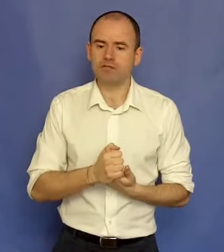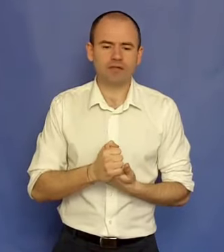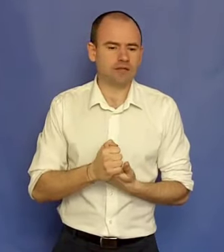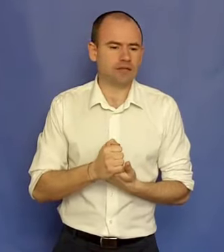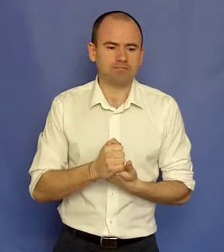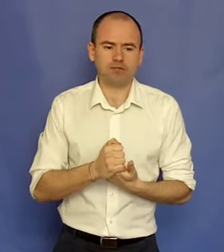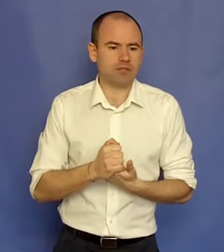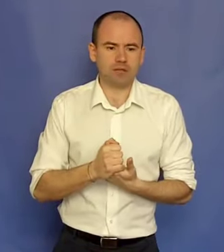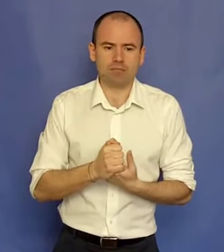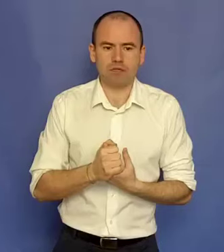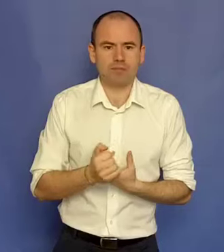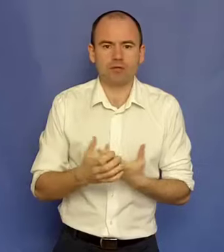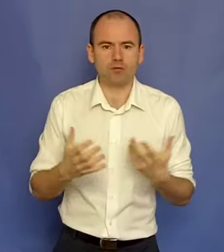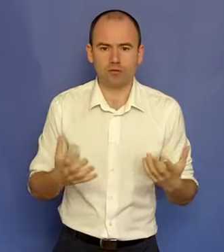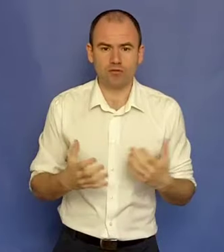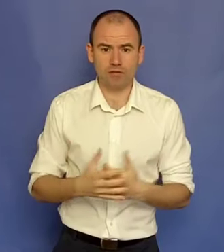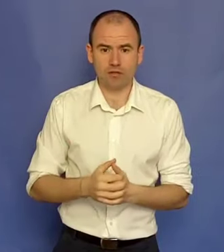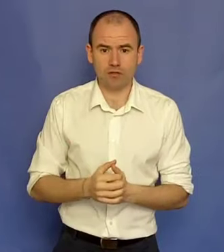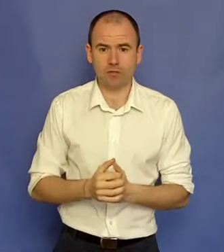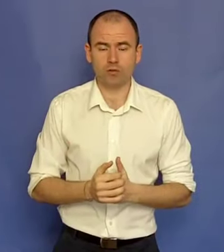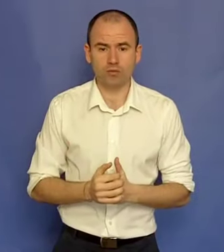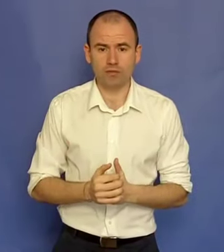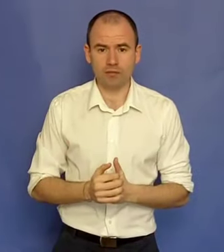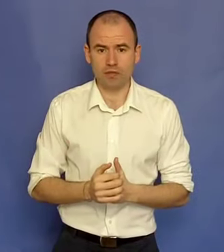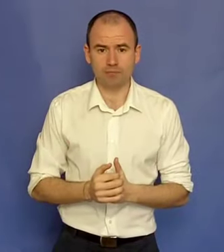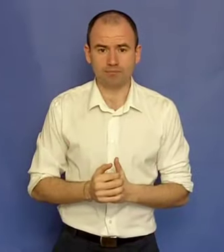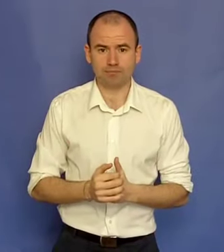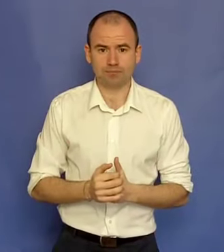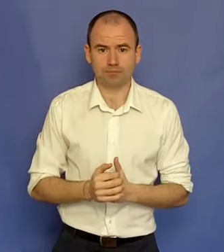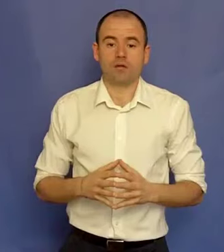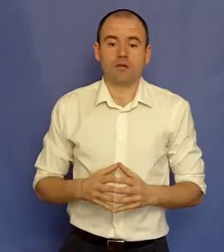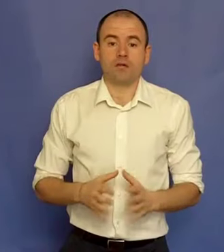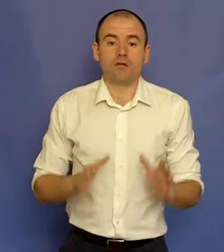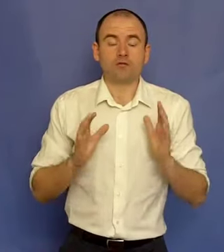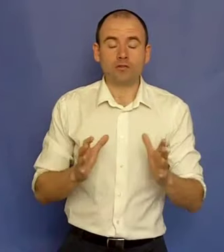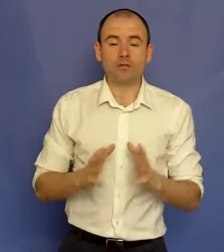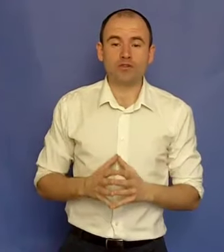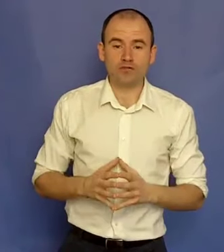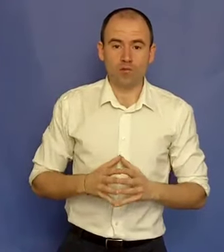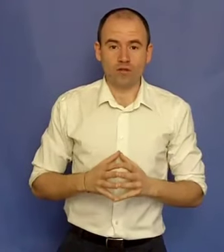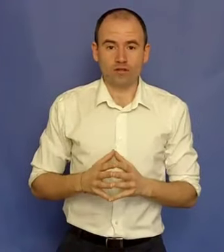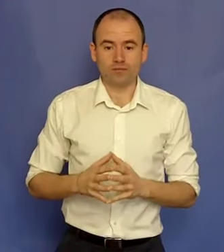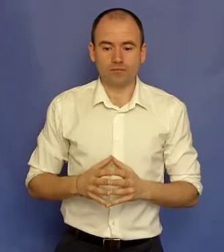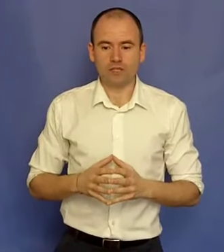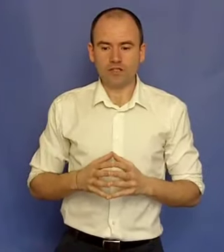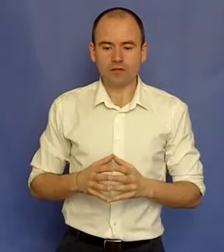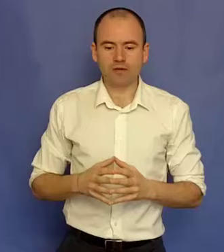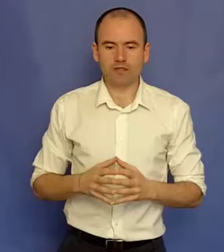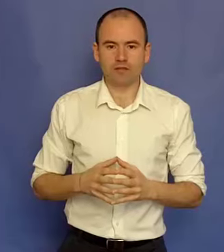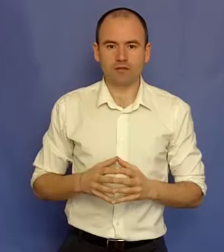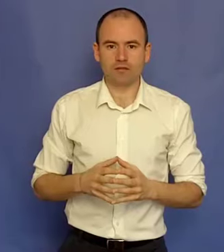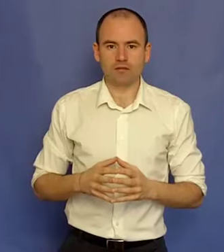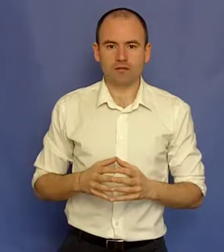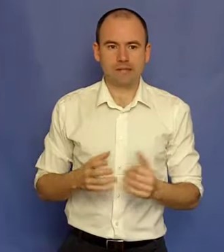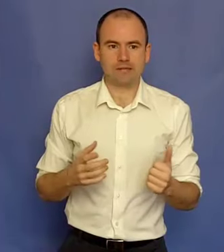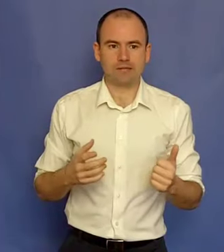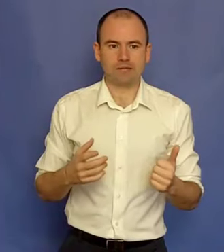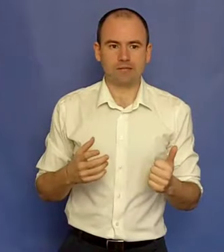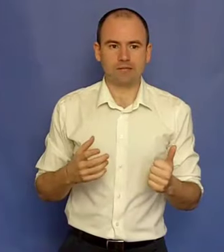Indiferent de ce repercursiună va avea acest lucru supra vieții mele. Toate burii și frumoase. Dar ce te faci când